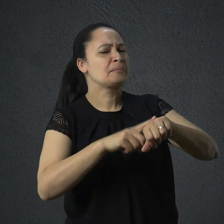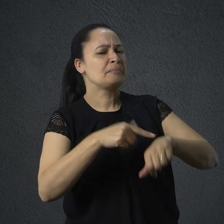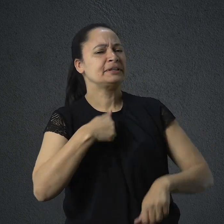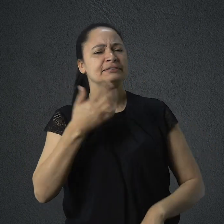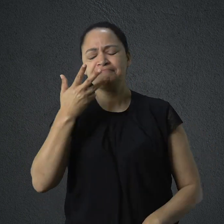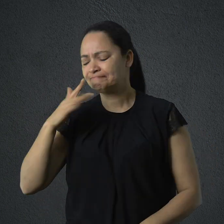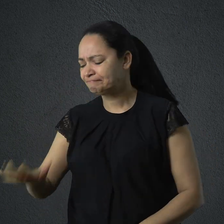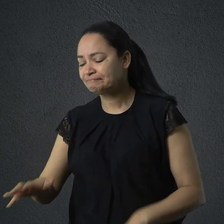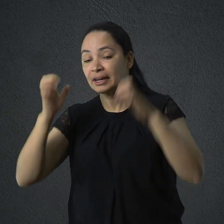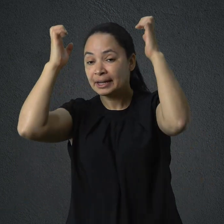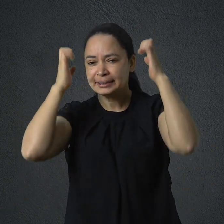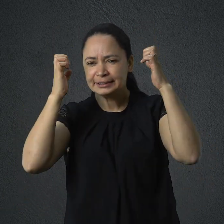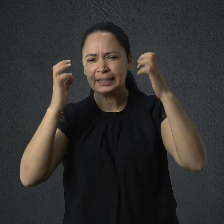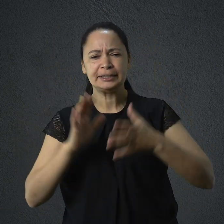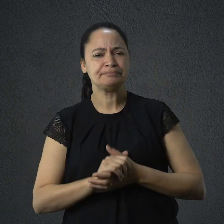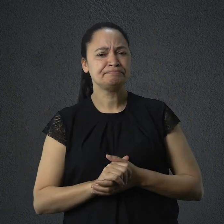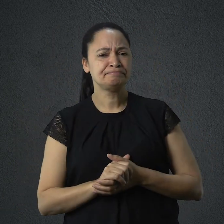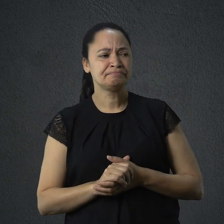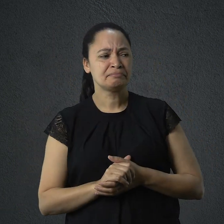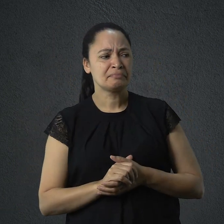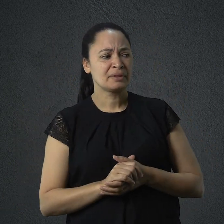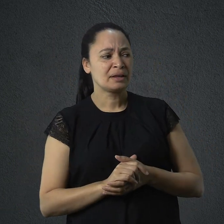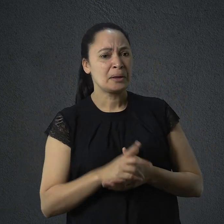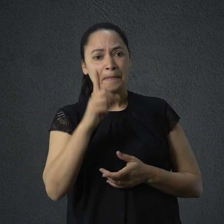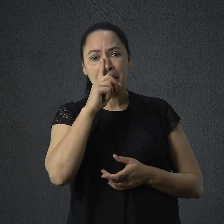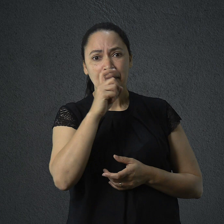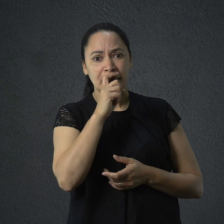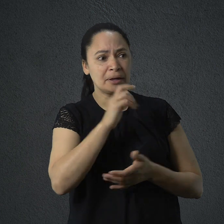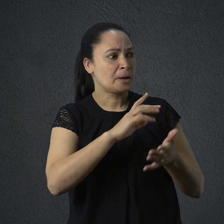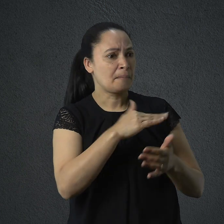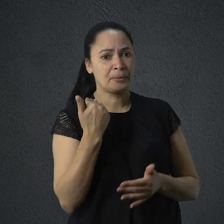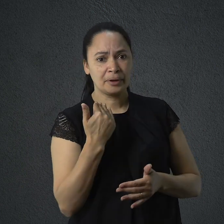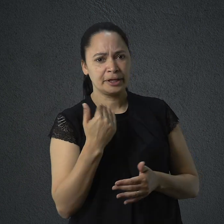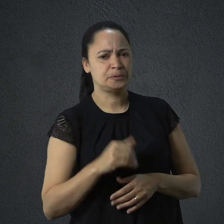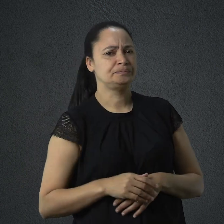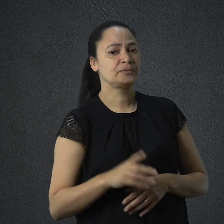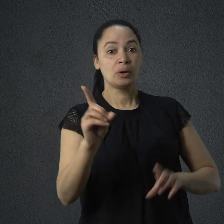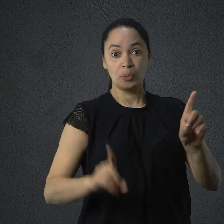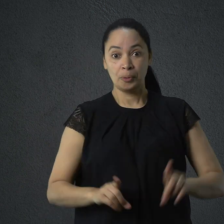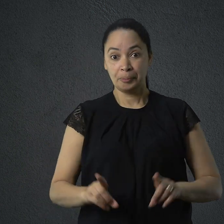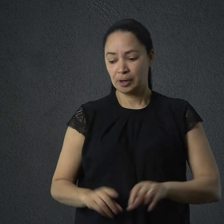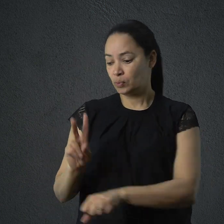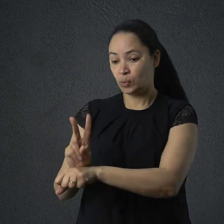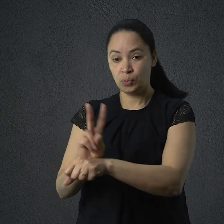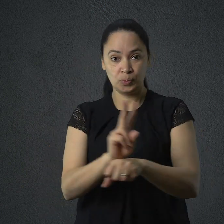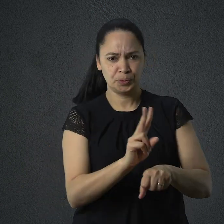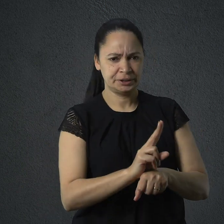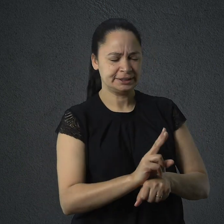Esther ficou órfã e passou a ser criada por seu primo Mardoqueu. Assim, para ela, a família se estendia além